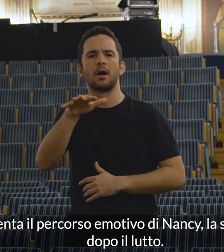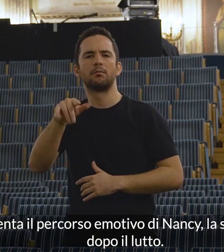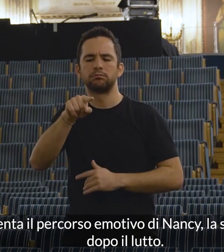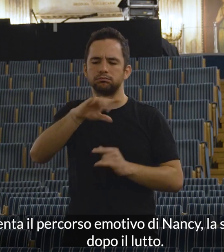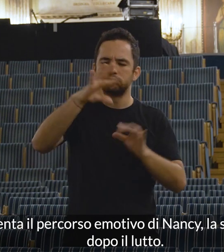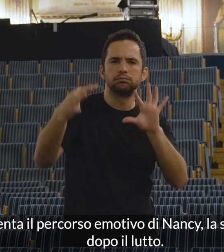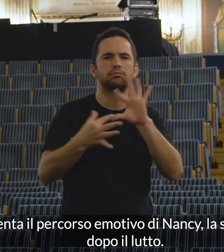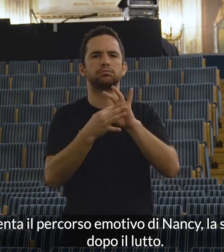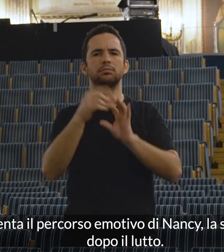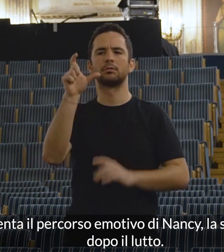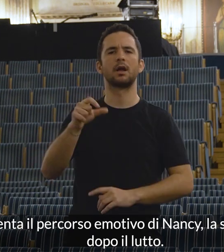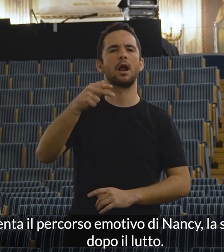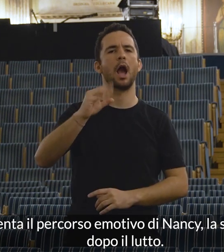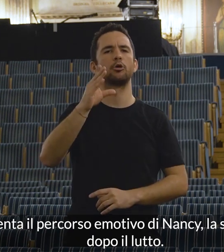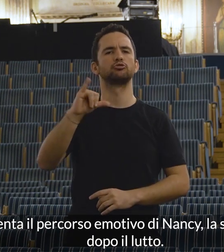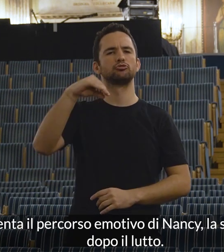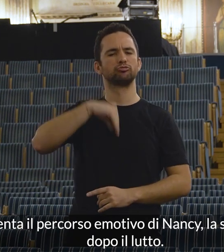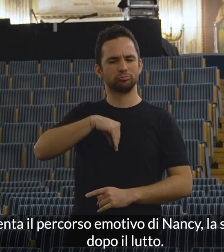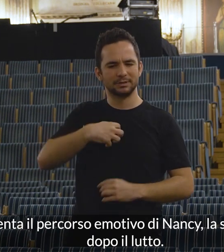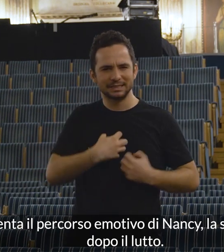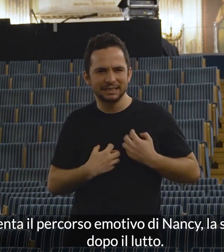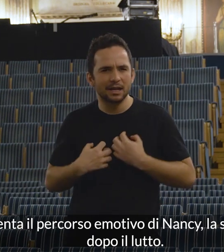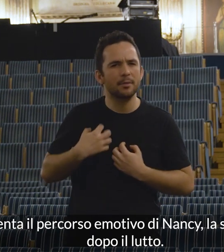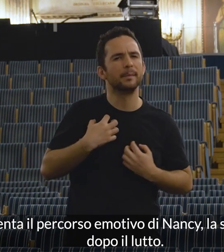emotivo di Nancy, la sua liberazione dopo il lutto.